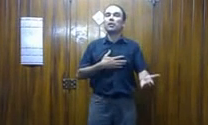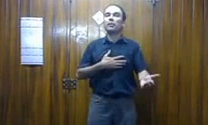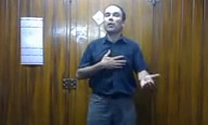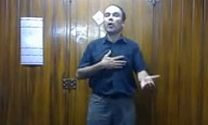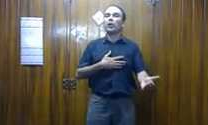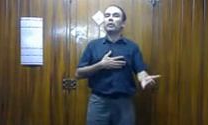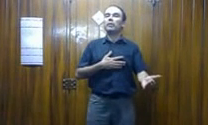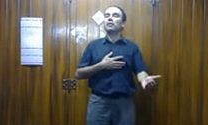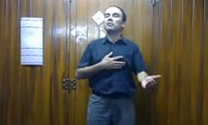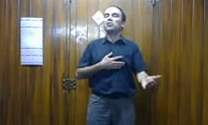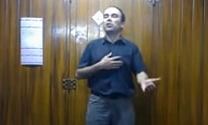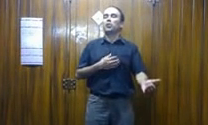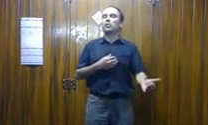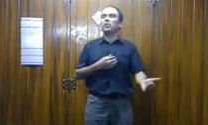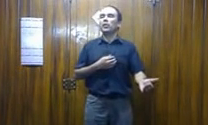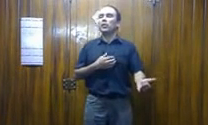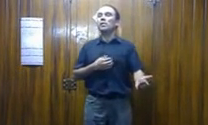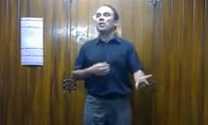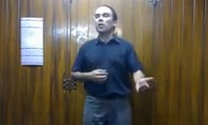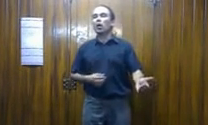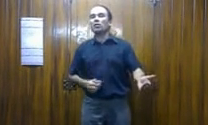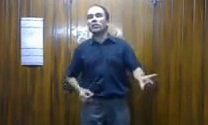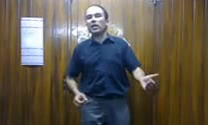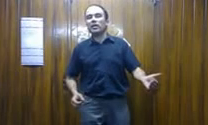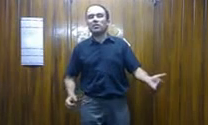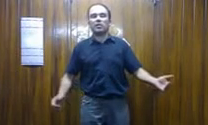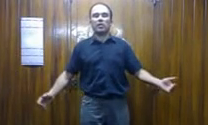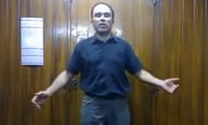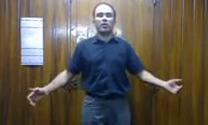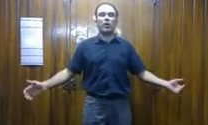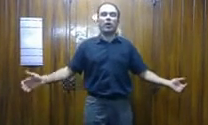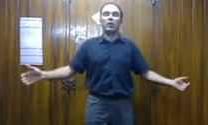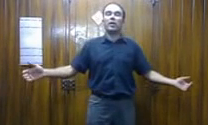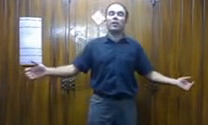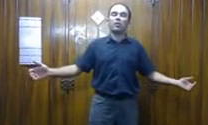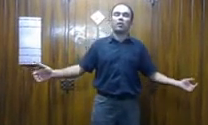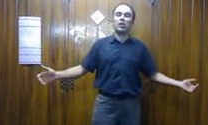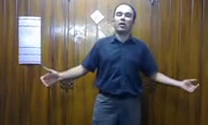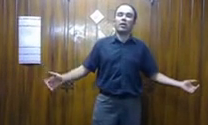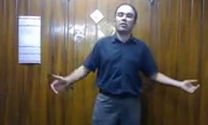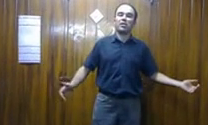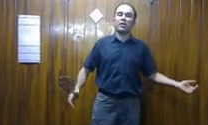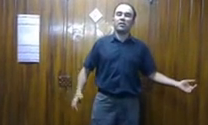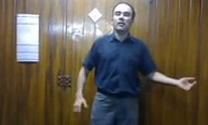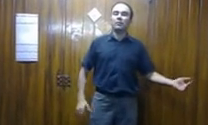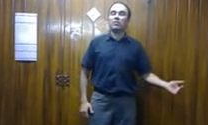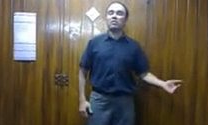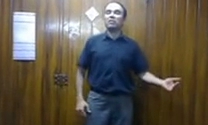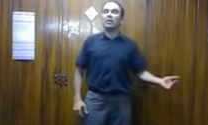ya me voy y me resigno, contra el destino, nadie la talla, ya se